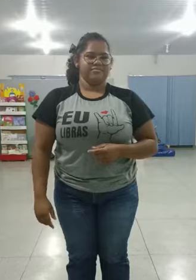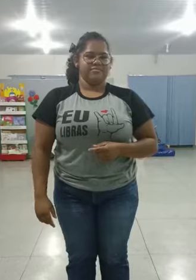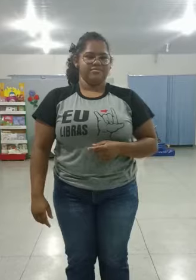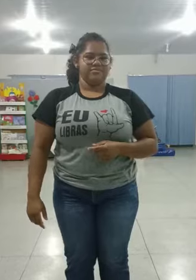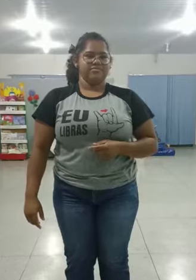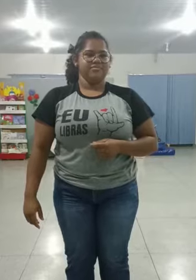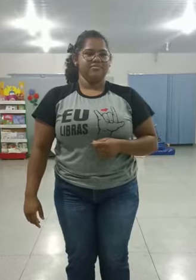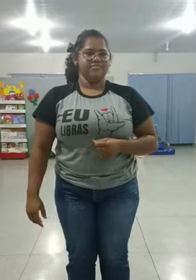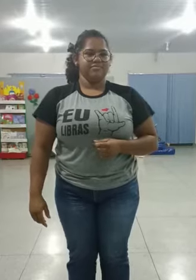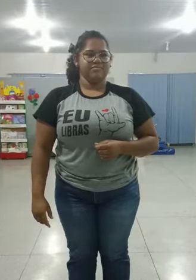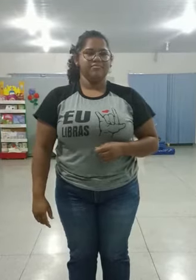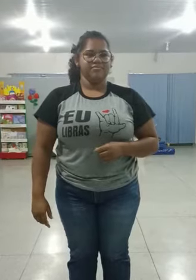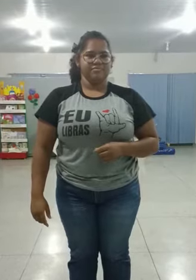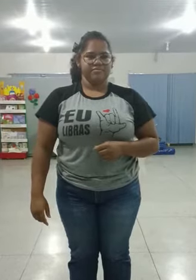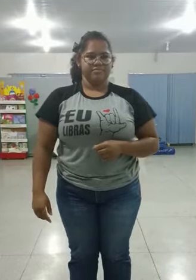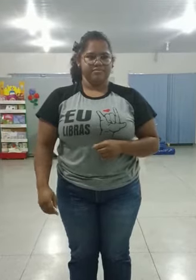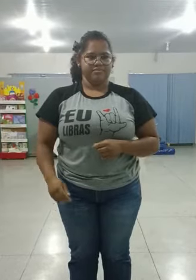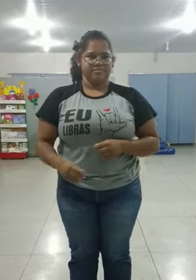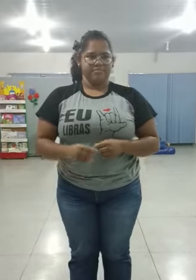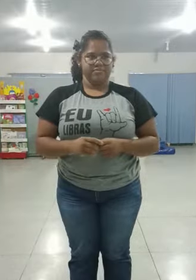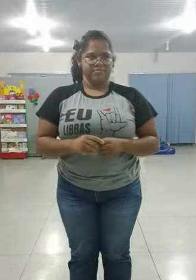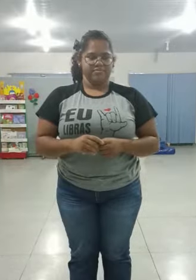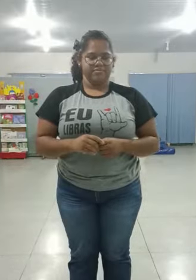Patrícia quer desenhar.